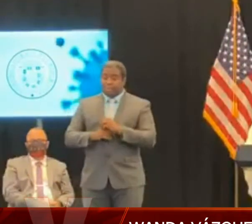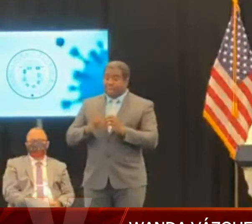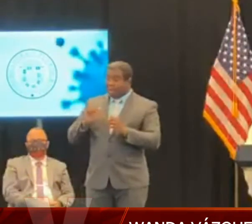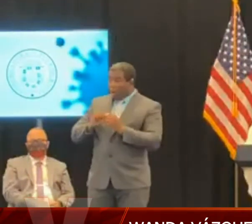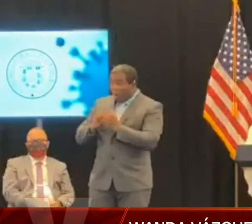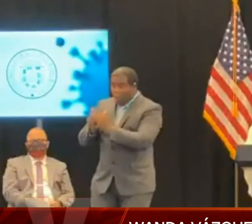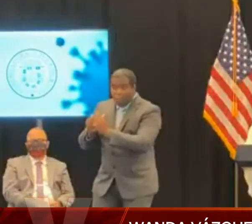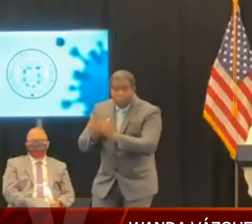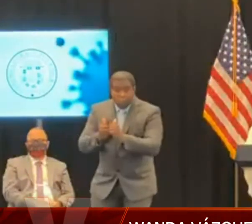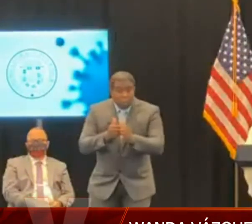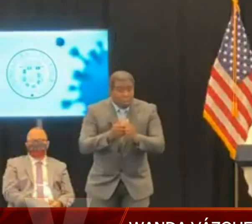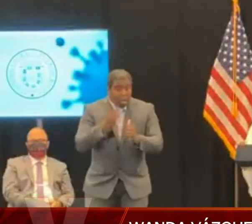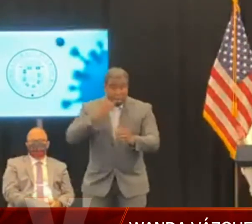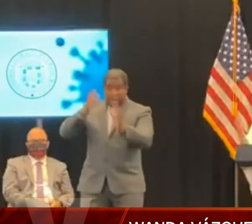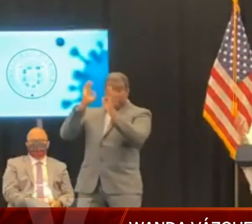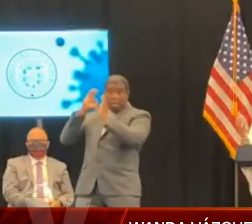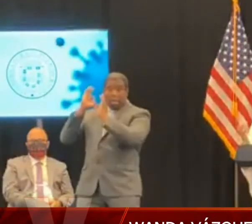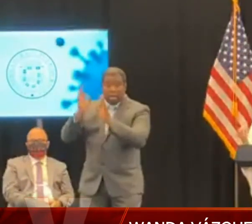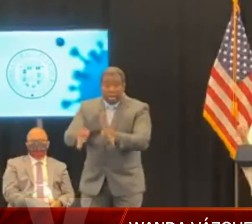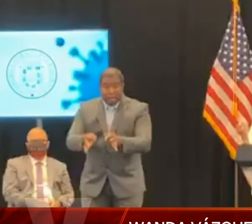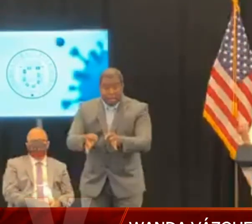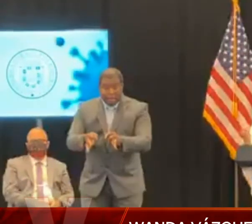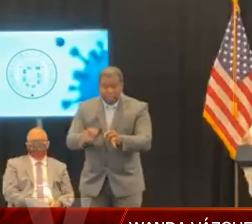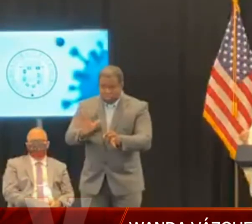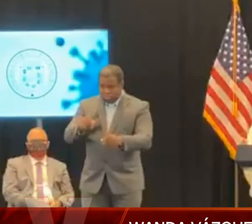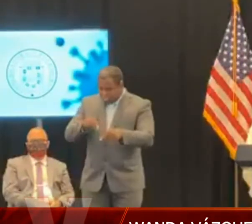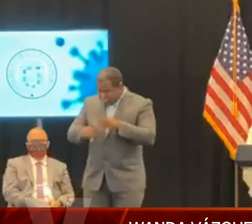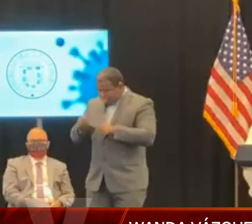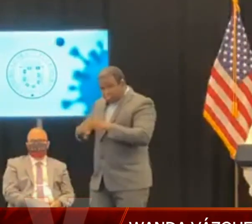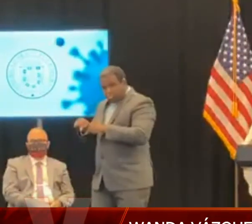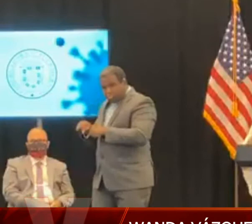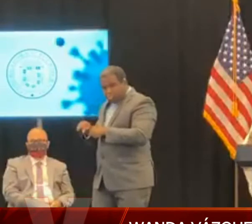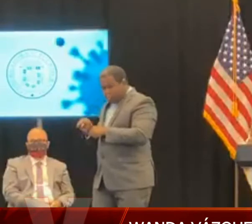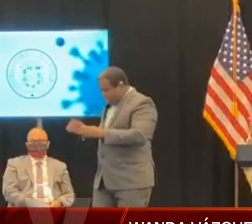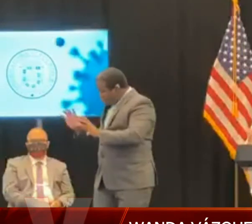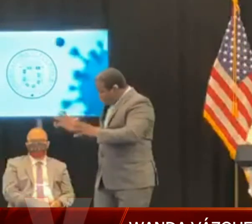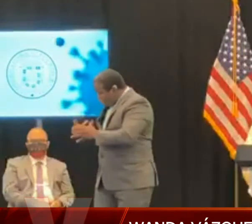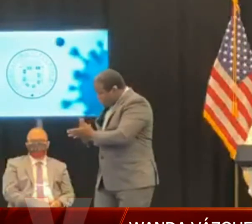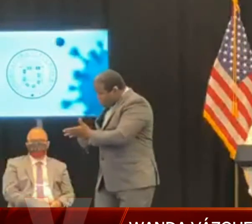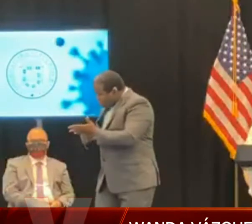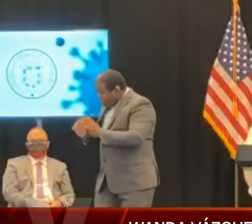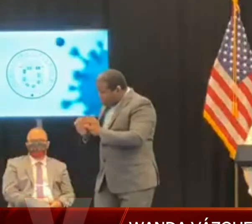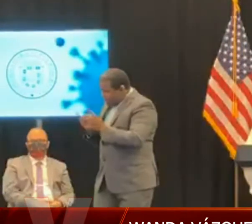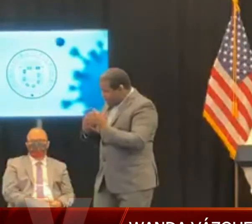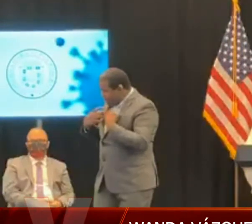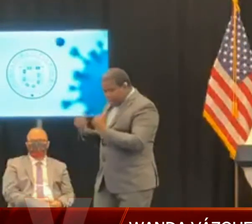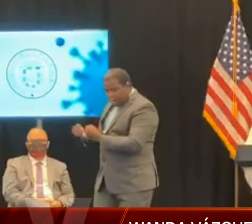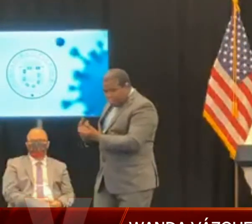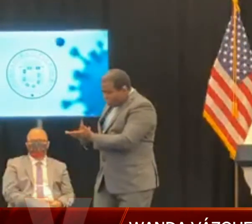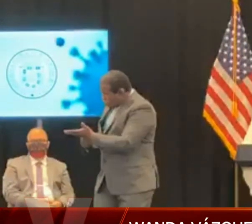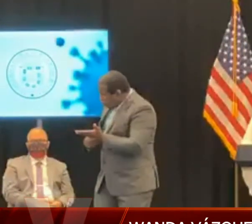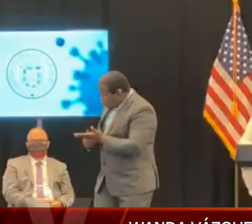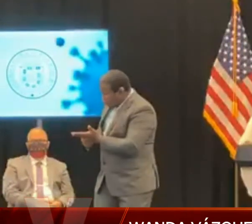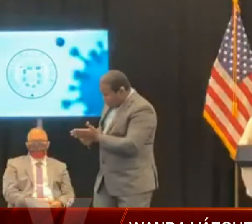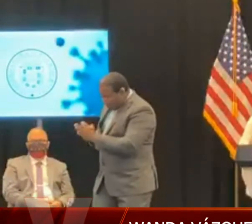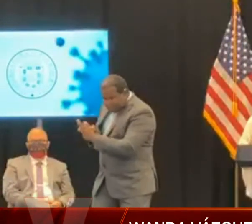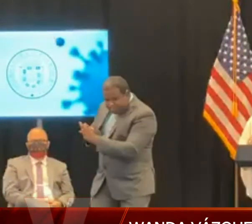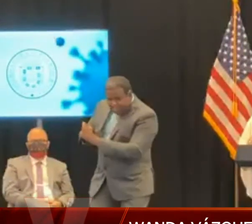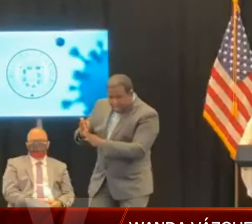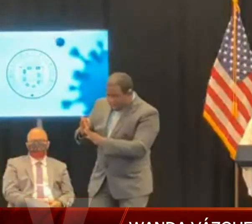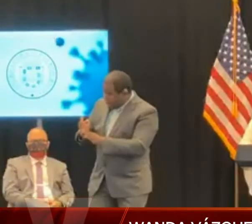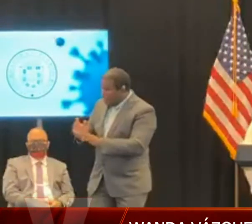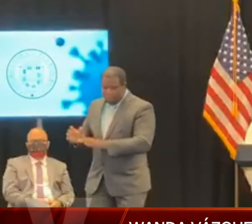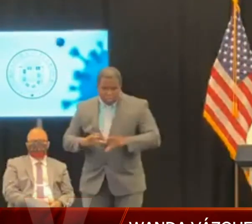sector económico, donde con el insumo de ambos podemos presentarle al pueblo de Puerto Rico. Estas alternativas para Puerto